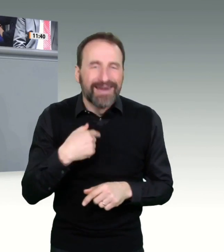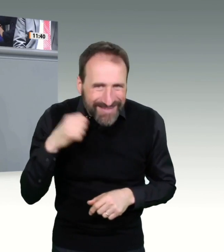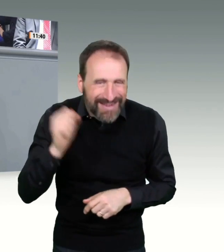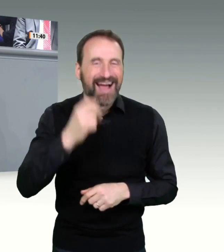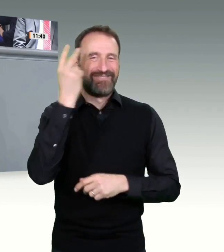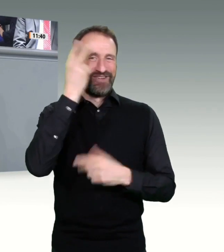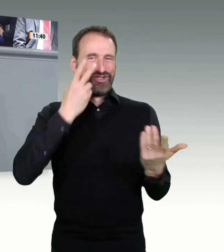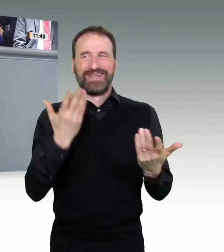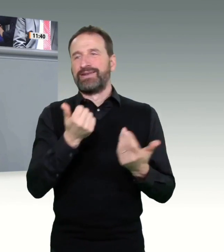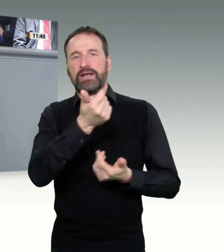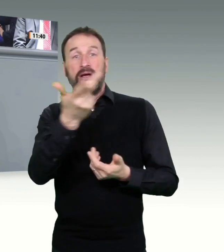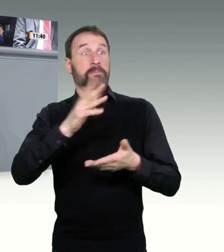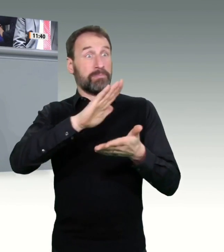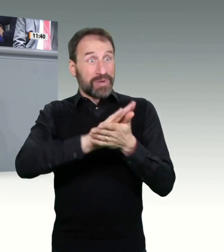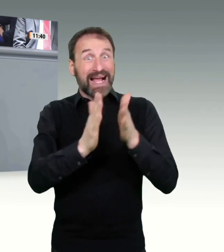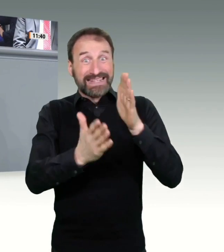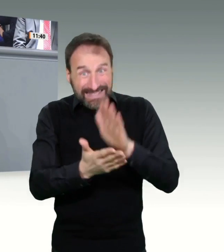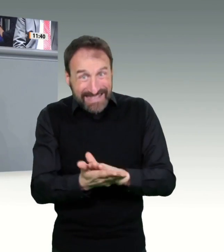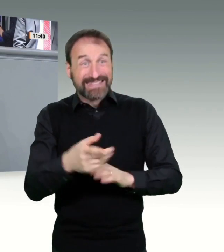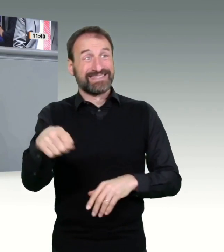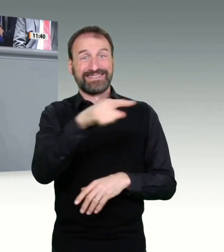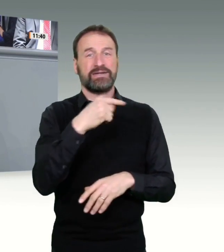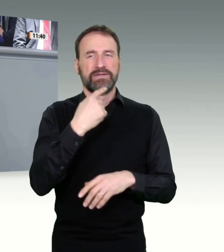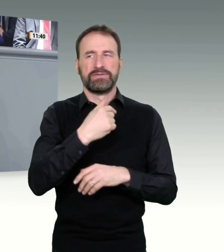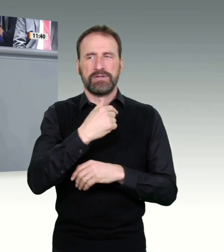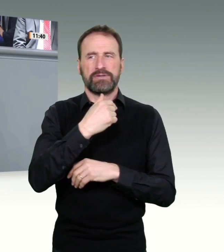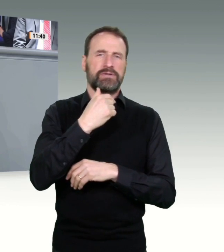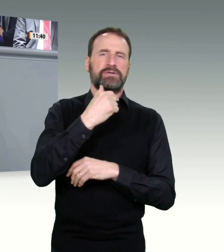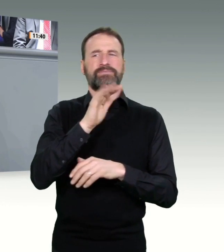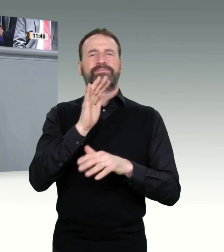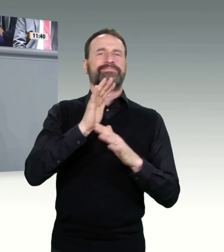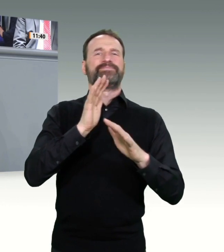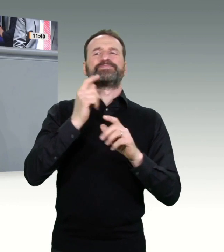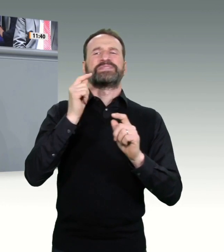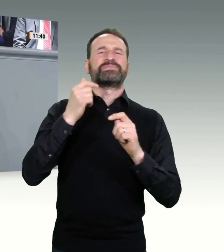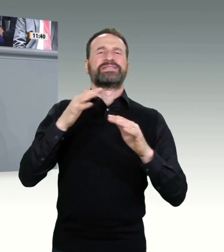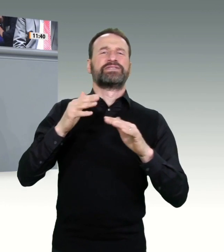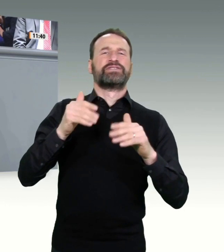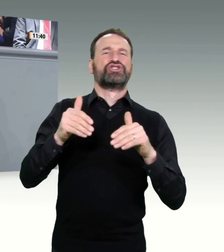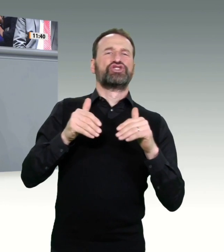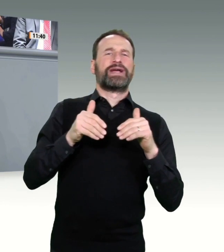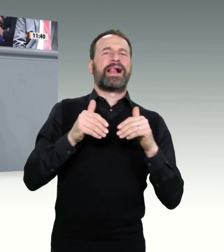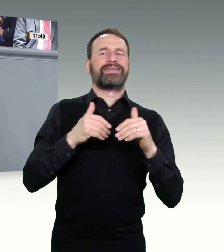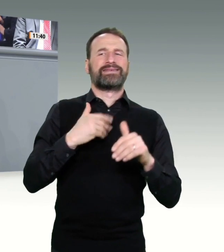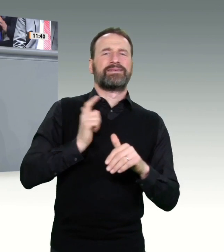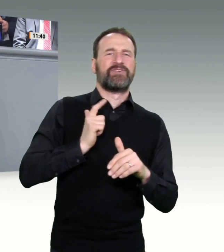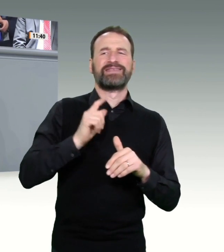ein Stück weit zurückhaltend und gucke, wie es mit der Zweitimpfung läuft, schaue, wie die Lieferungen laufen. Denn wir sind einfach in einer